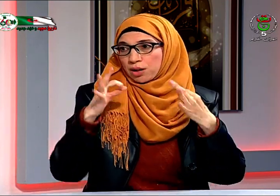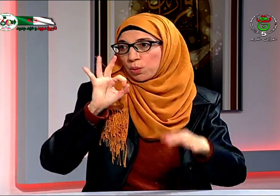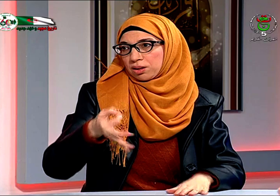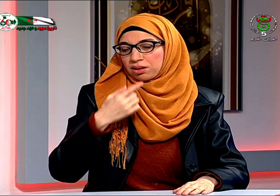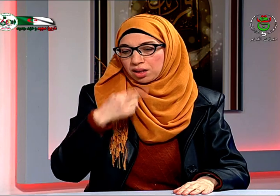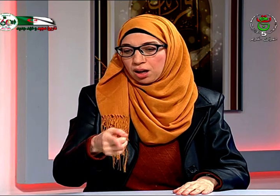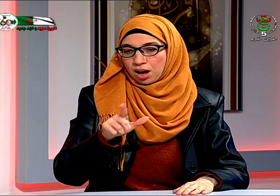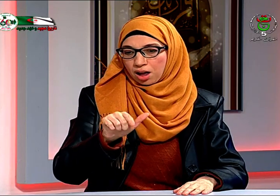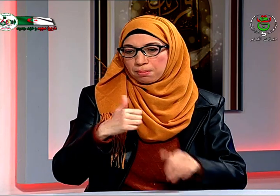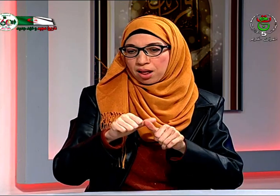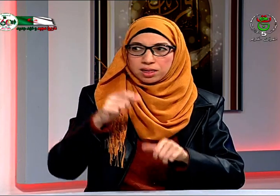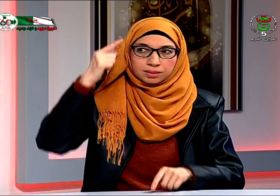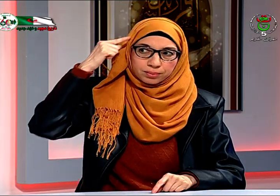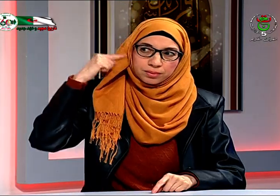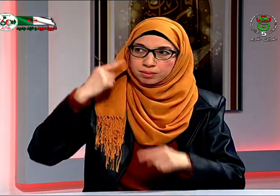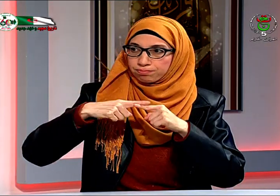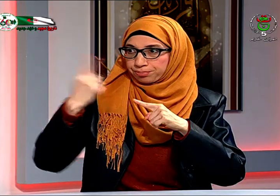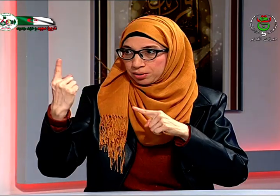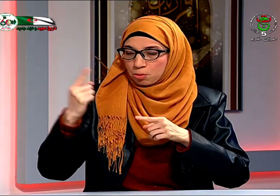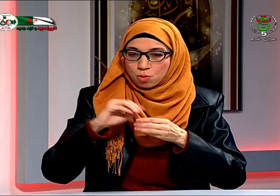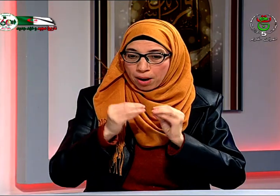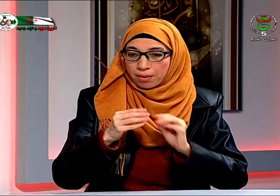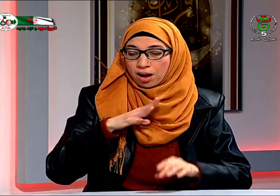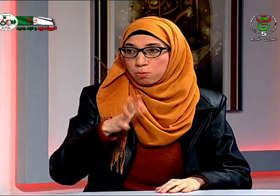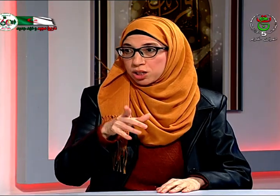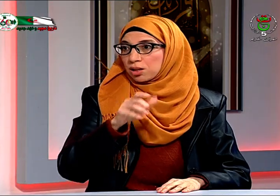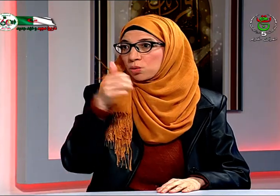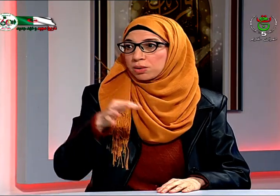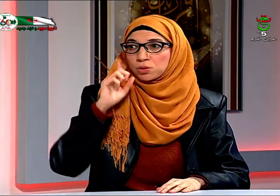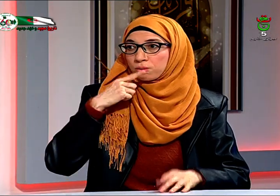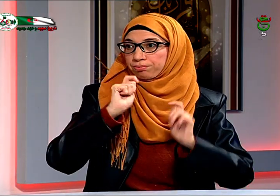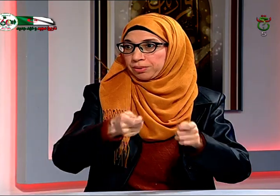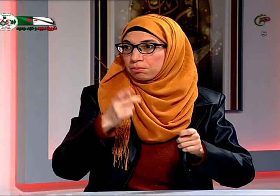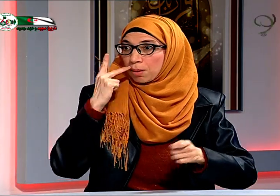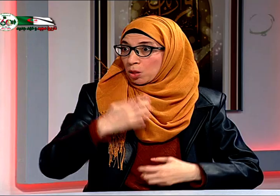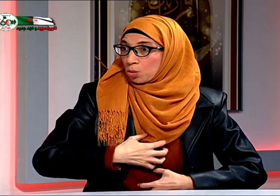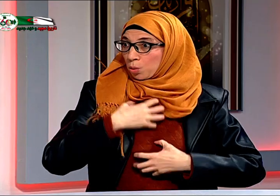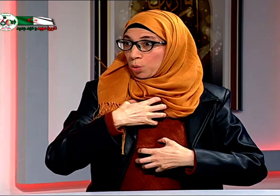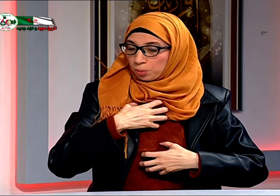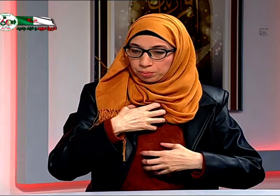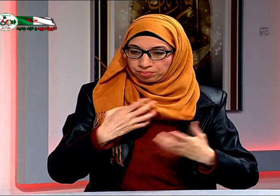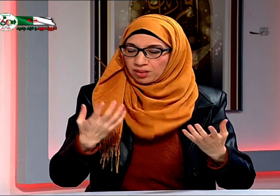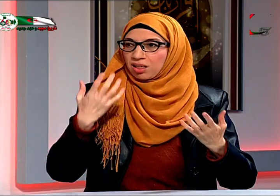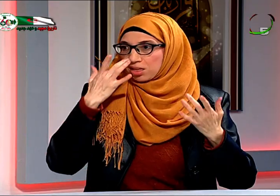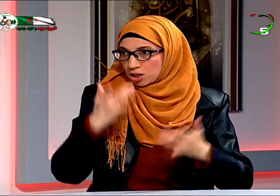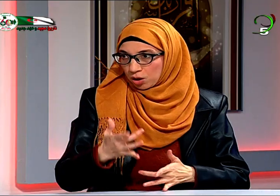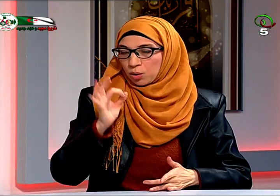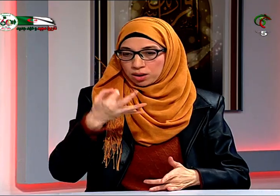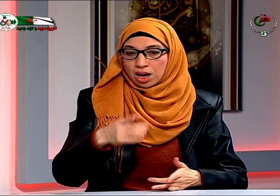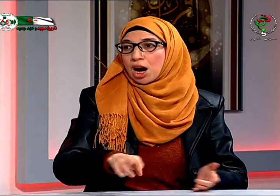وحقيقة وجد أن هناك عندي يعني بسبب الالتهاب السحاية فقد فقد